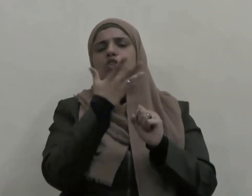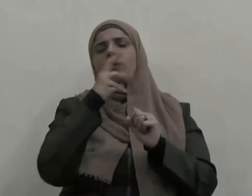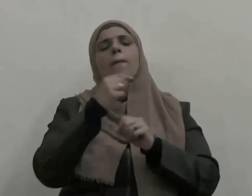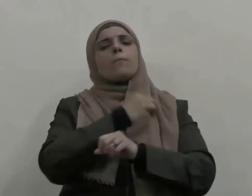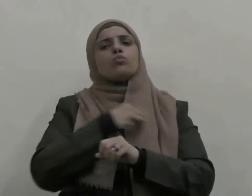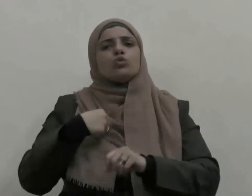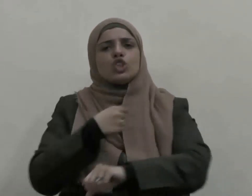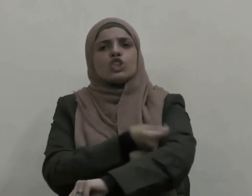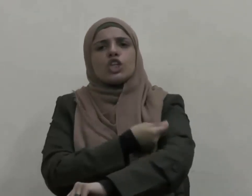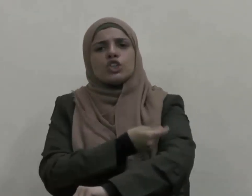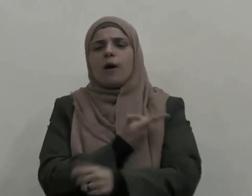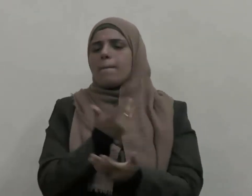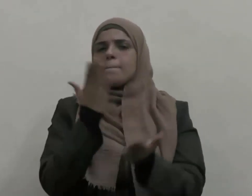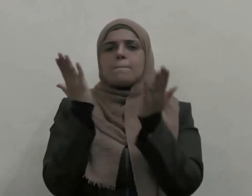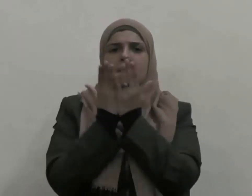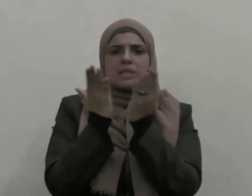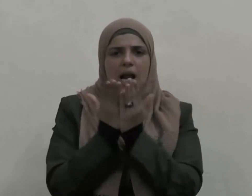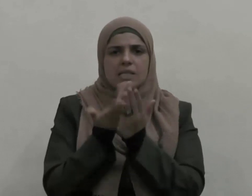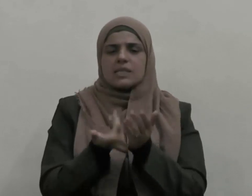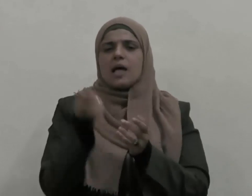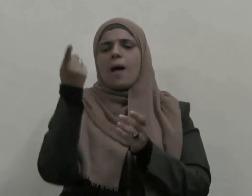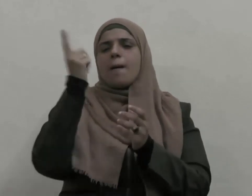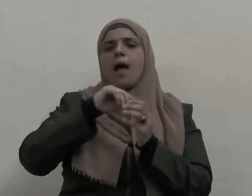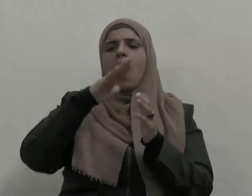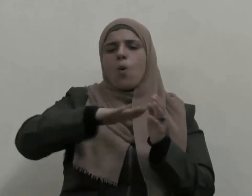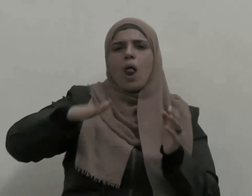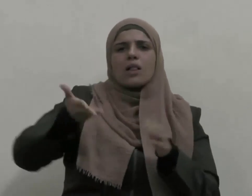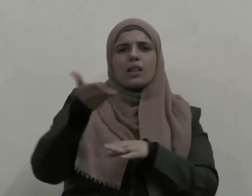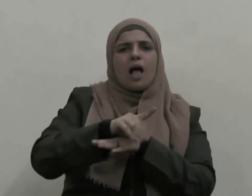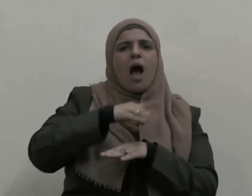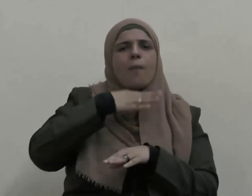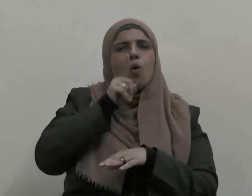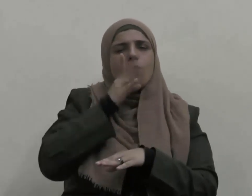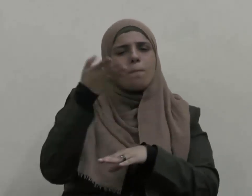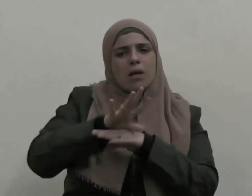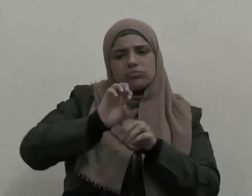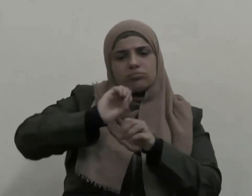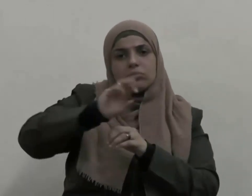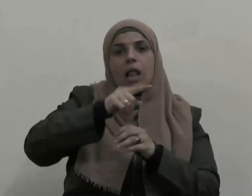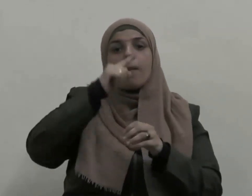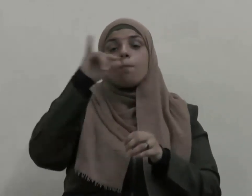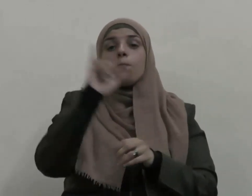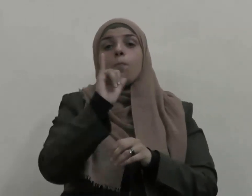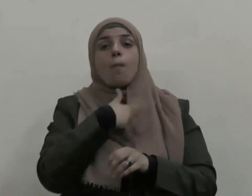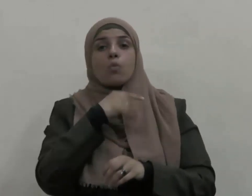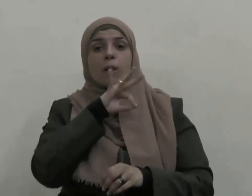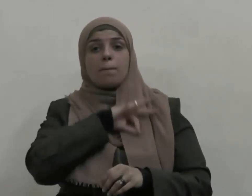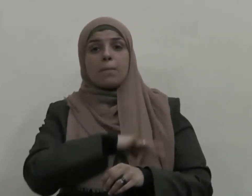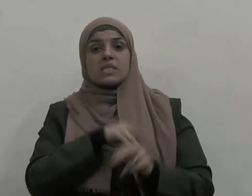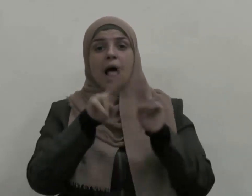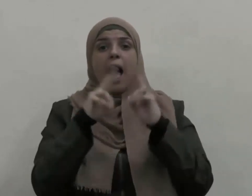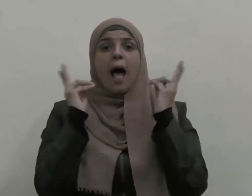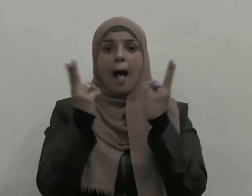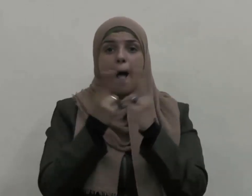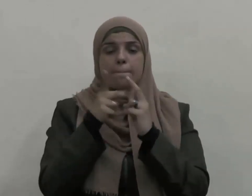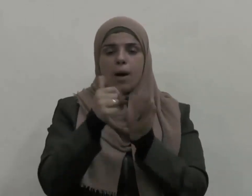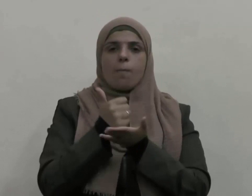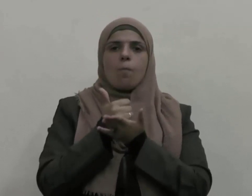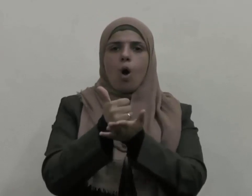والملاجئ ونحوها لأن المصلحة العامة مقدمة على المصلحة